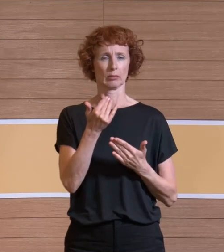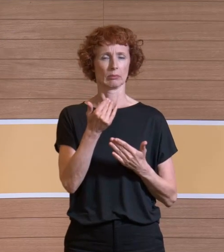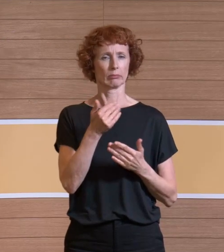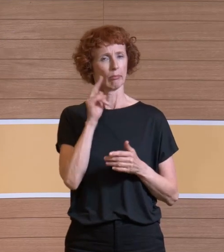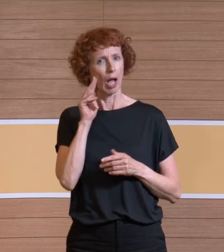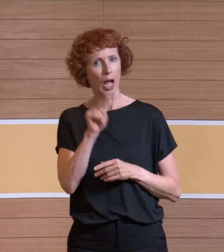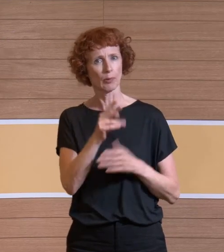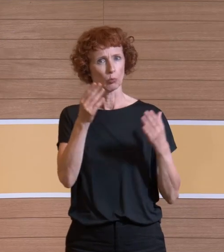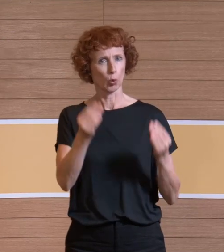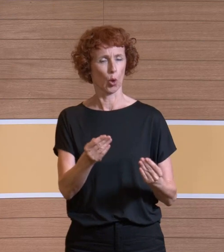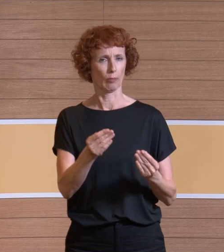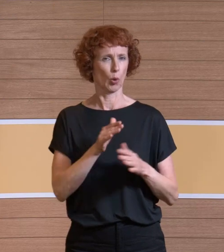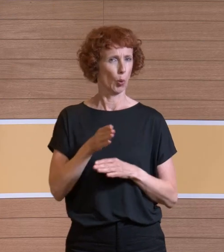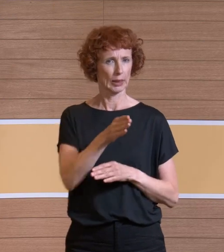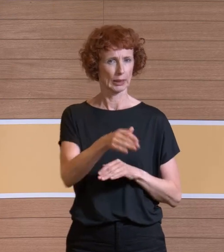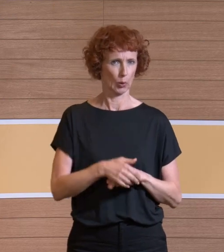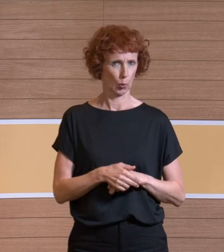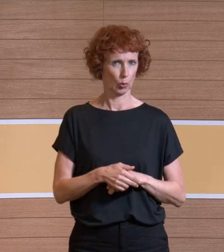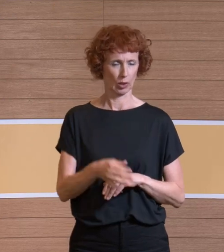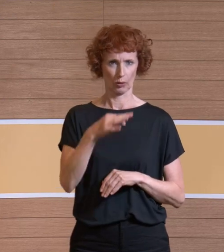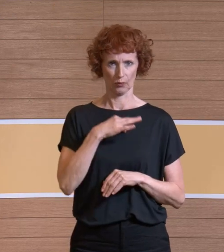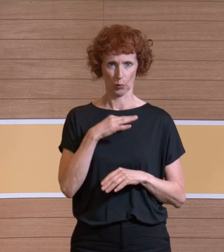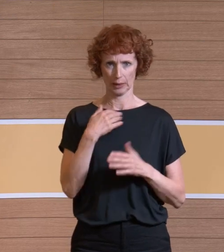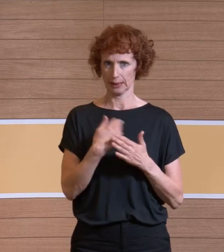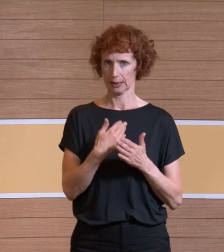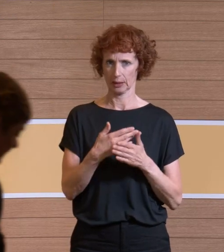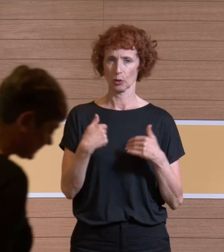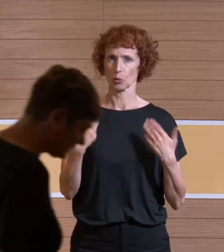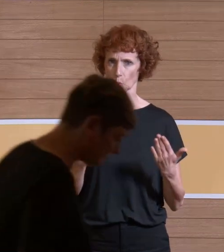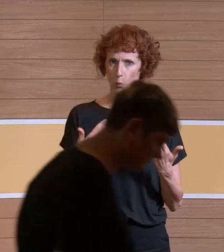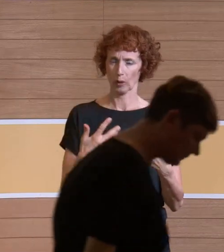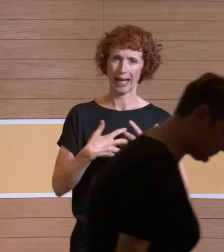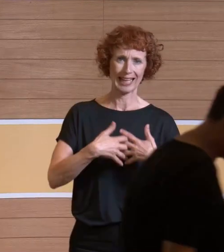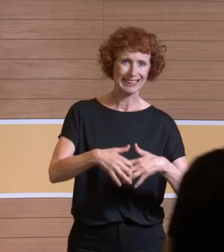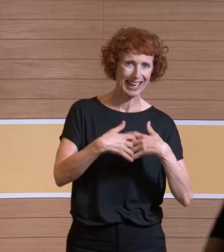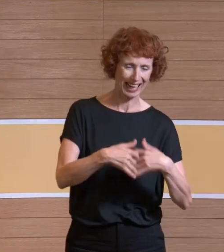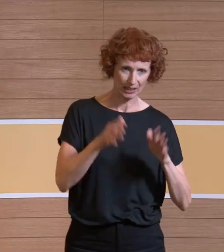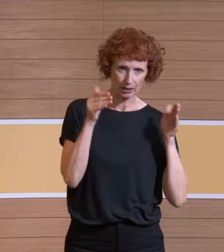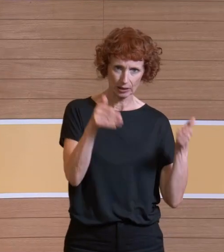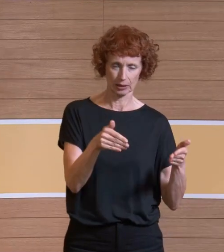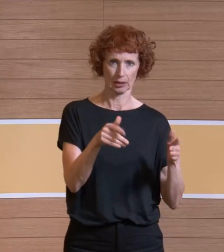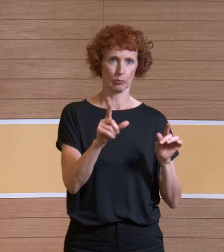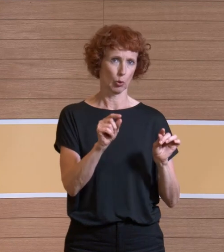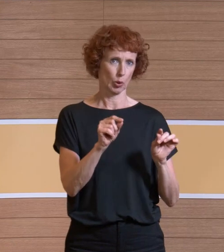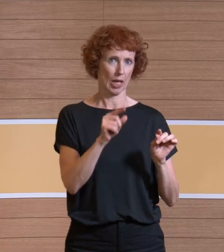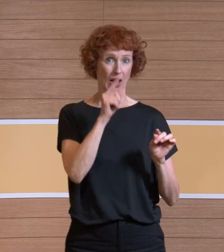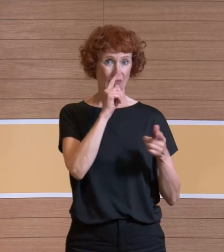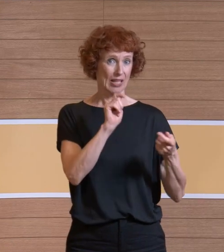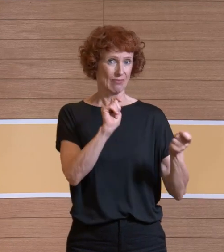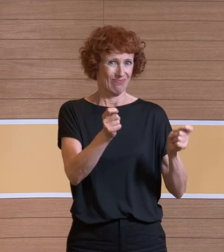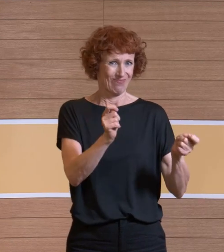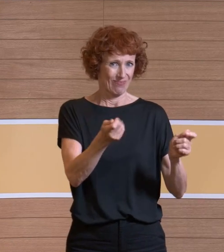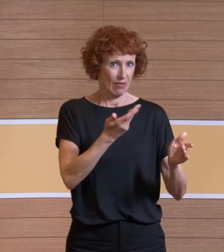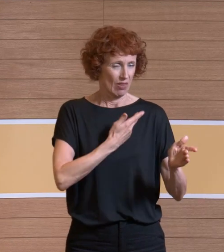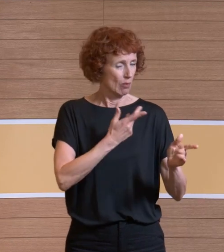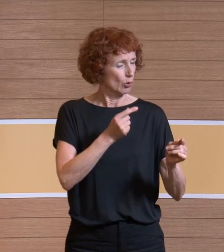aus unserer Sicht geht es eigentlich nur über die Geräte um. Wenn Sie was verändern wollen, müssen Sie einen großen Batzen anfangen. Und das geht nur über